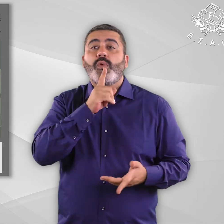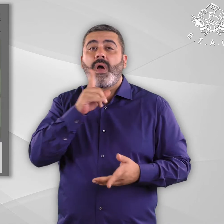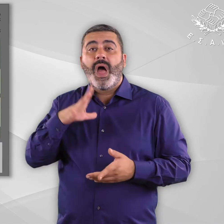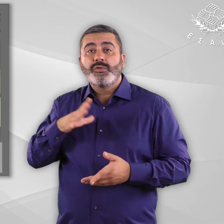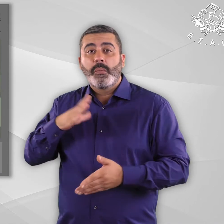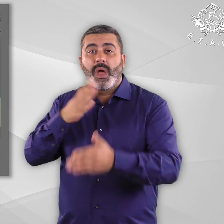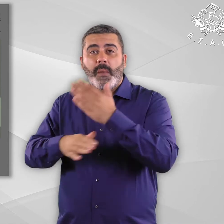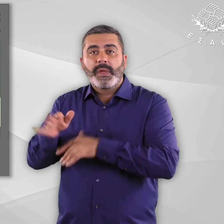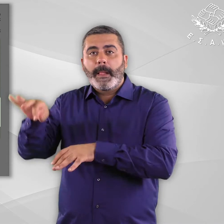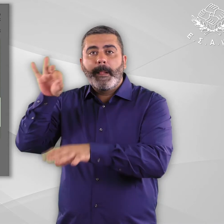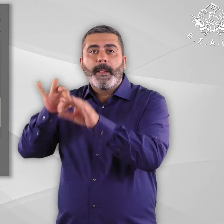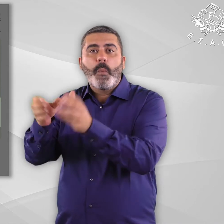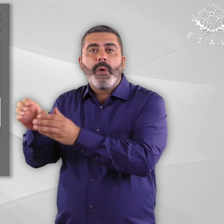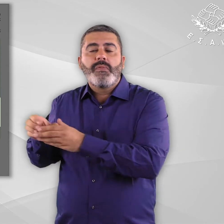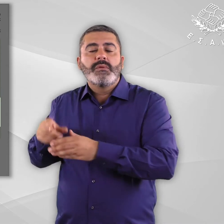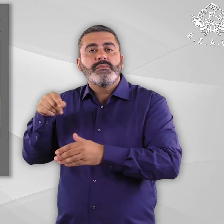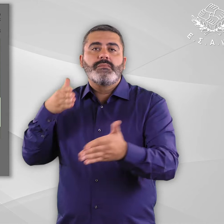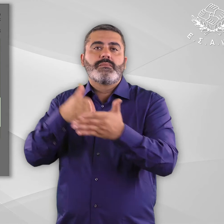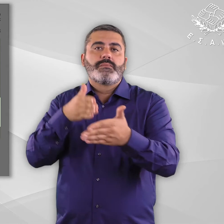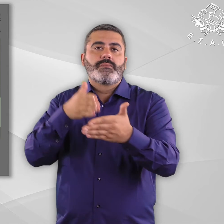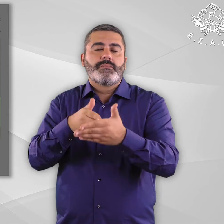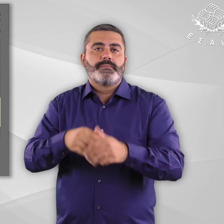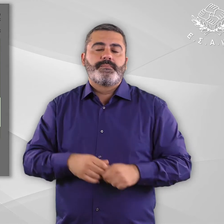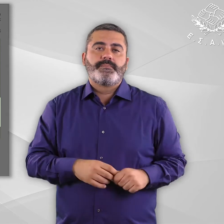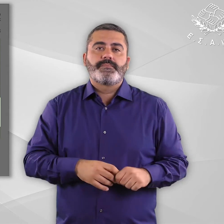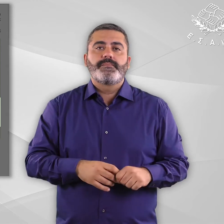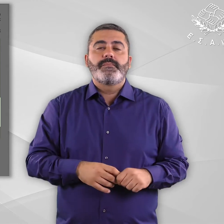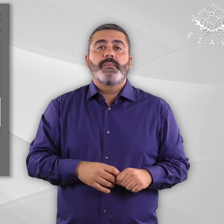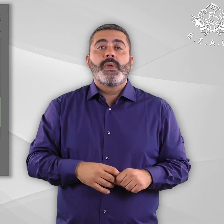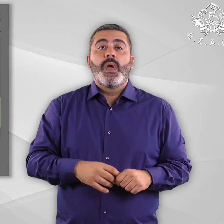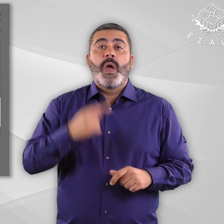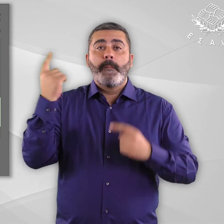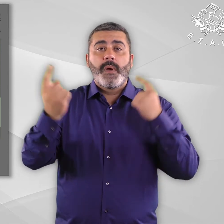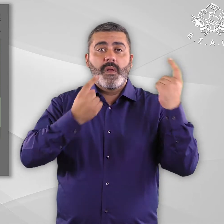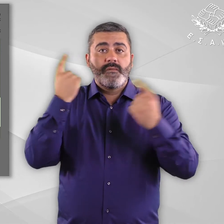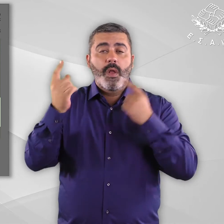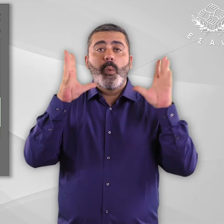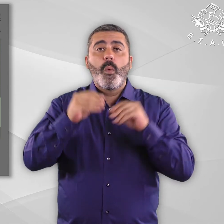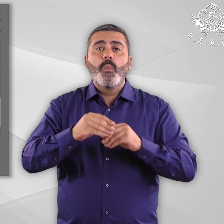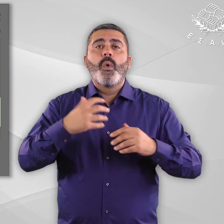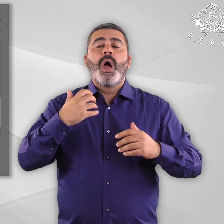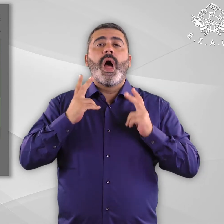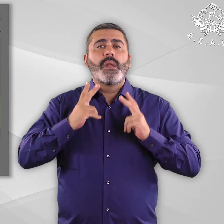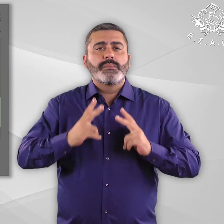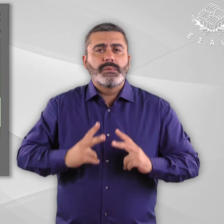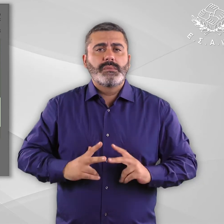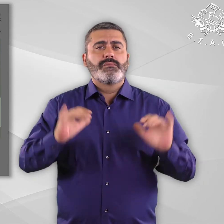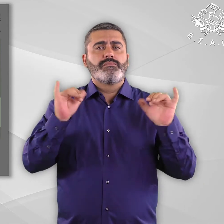Κουκίδα Η φυσική προσβασιμότητα χώρων πολιτισμού, αναψυχής και ψυχαγωγίας αποτελεί τομέα όπου έχουν καταβληθεί